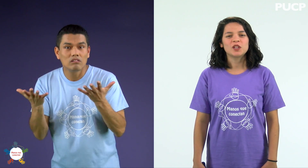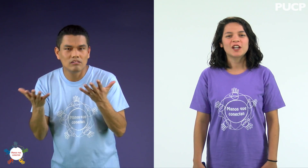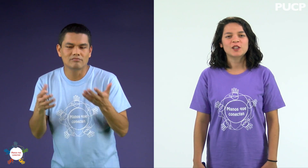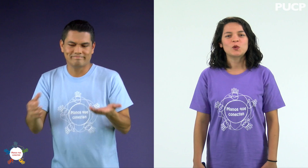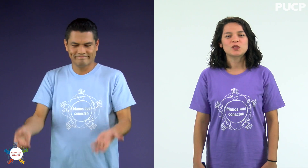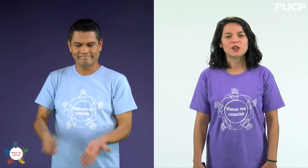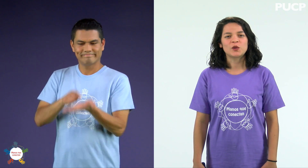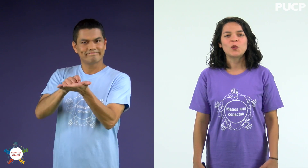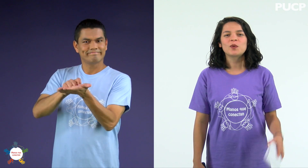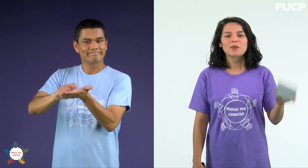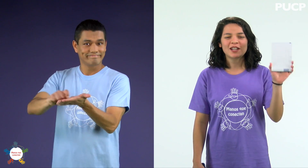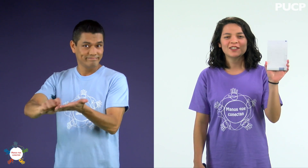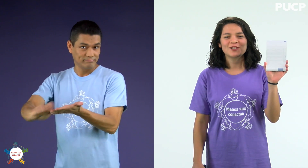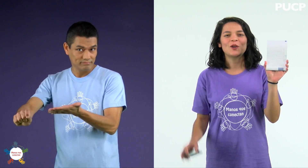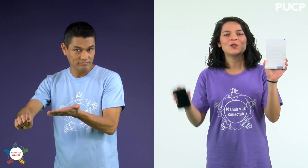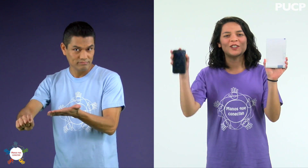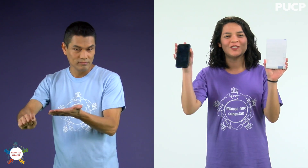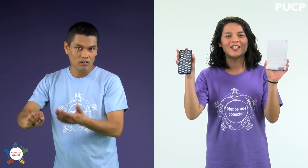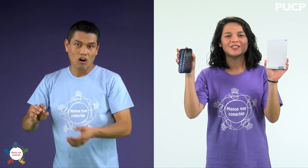comunicarte usando un papel o tu celular.